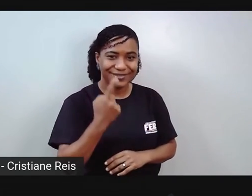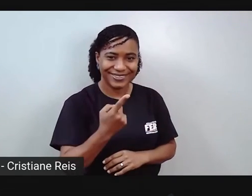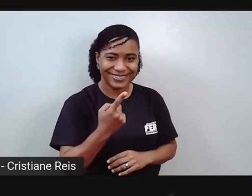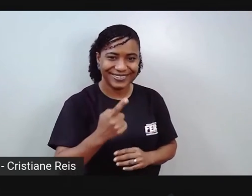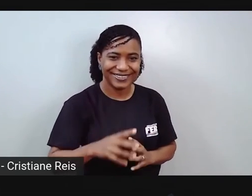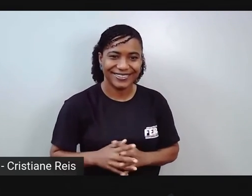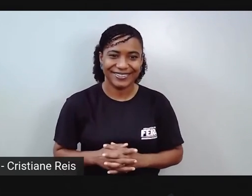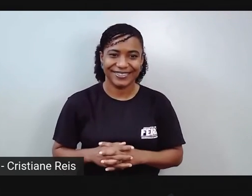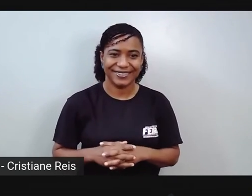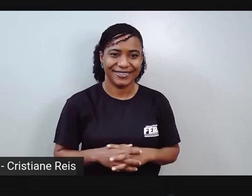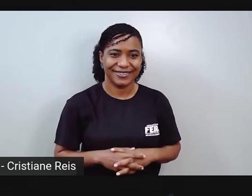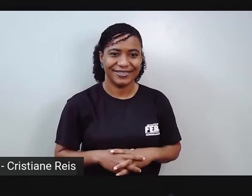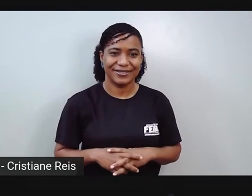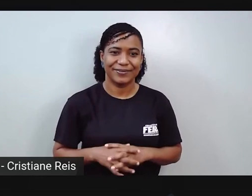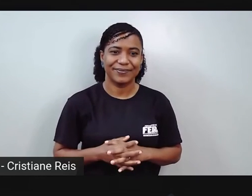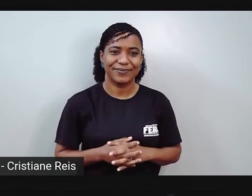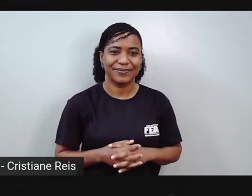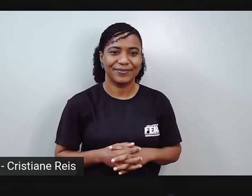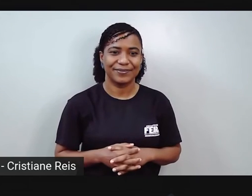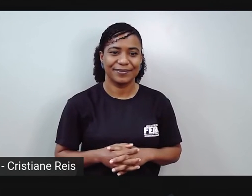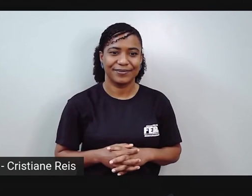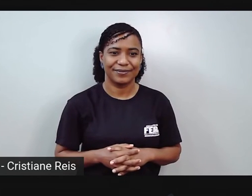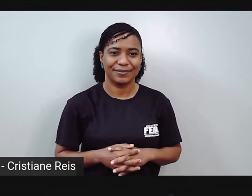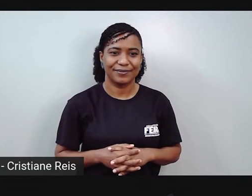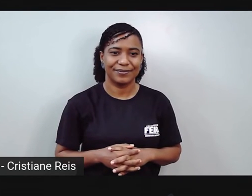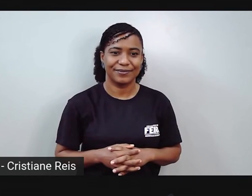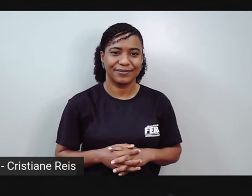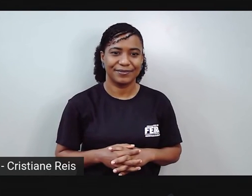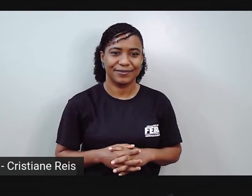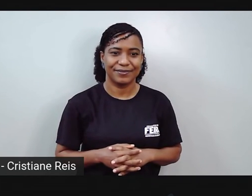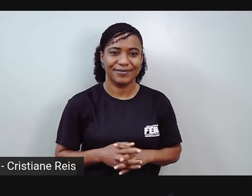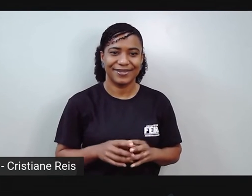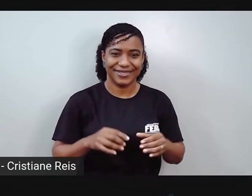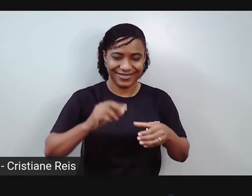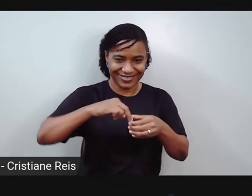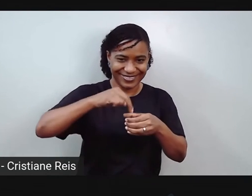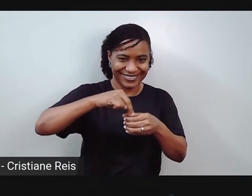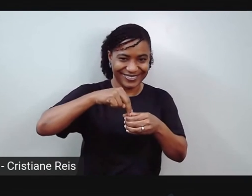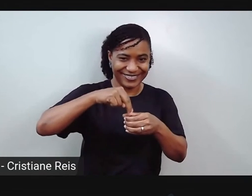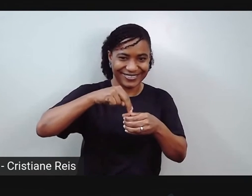de tinta no potinho. Que é para não fazer muita meleira, né?